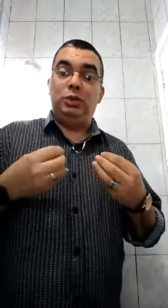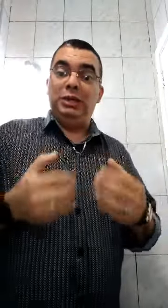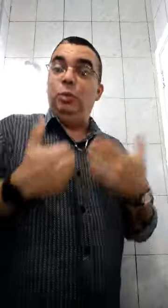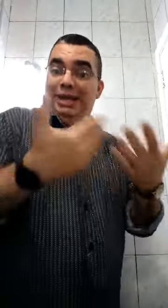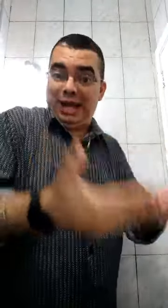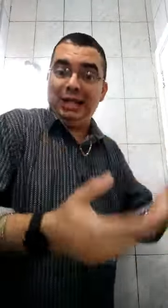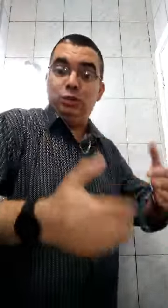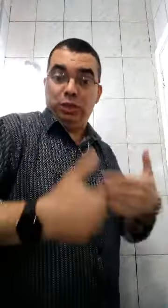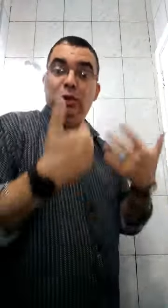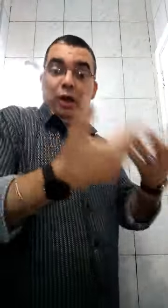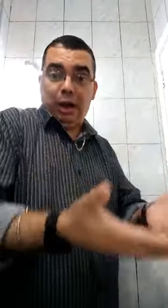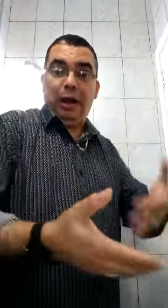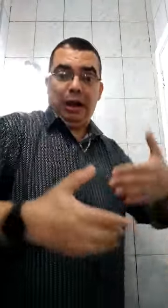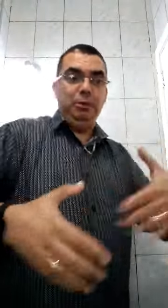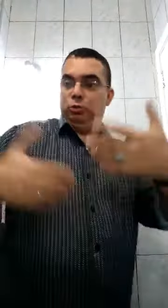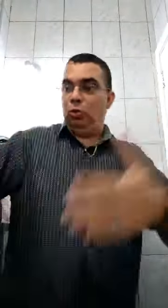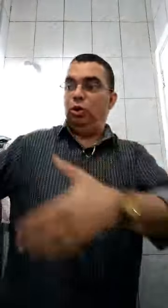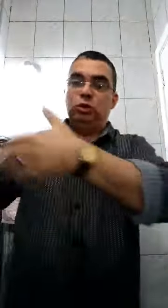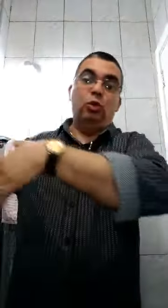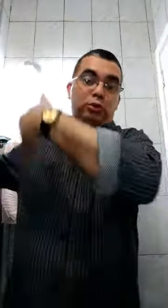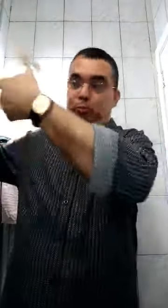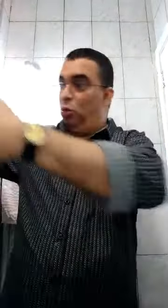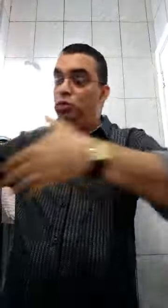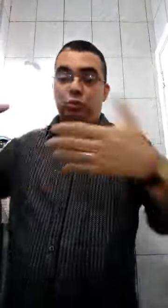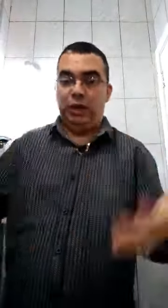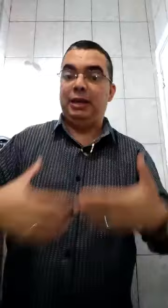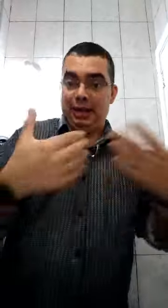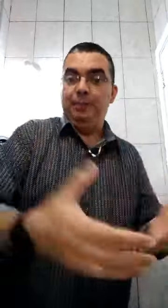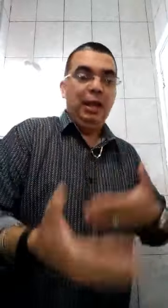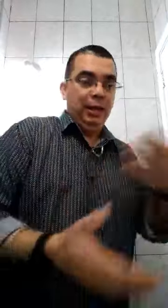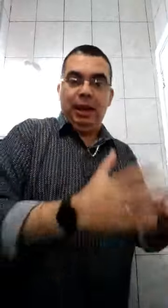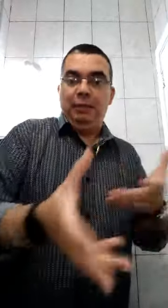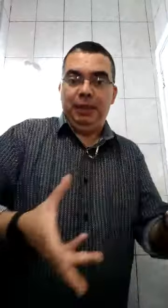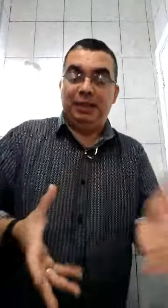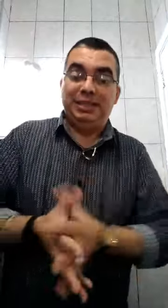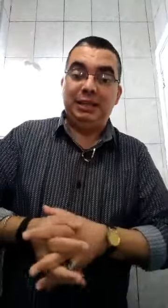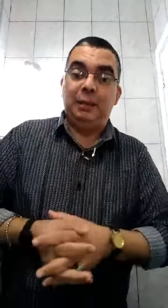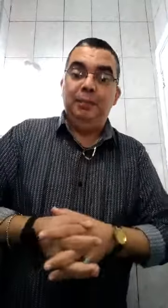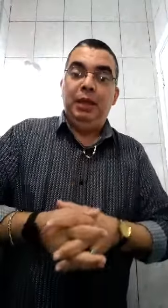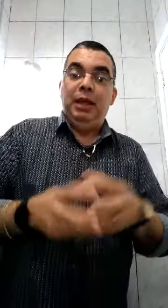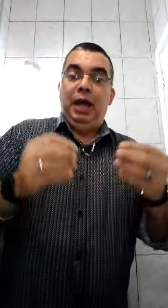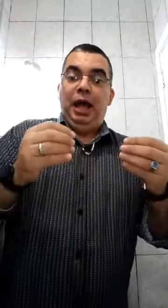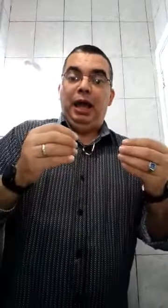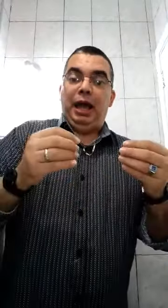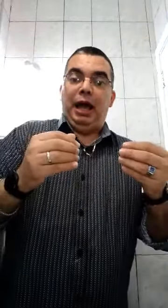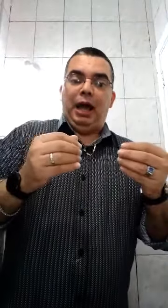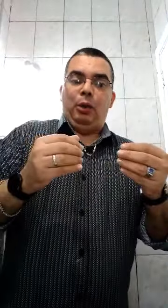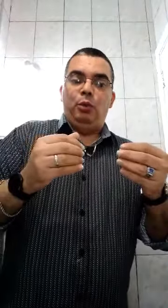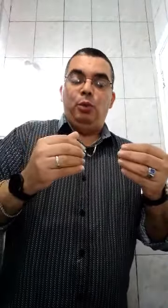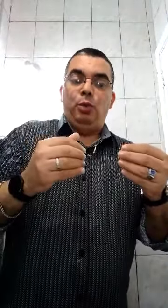que eu me caso, eu tenho a minha esposa ou o esposo, né, etc., o